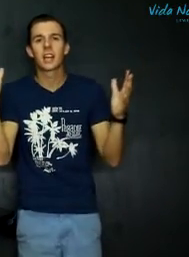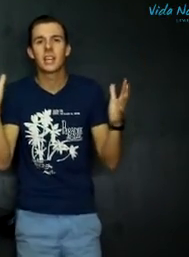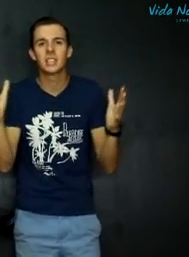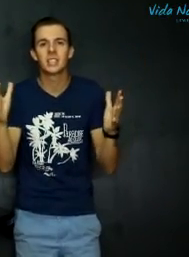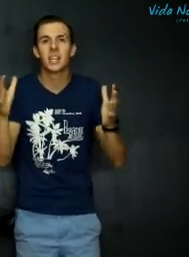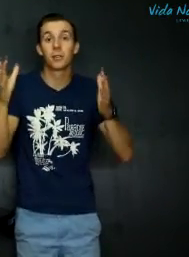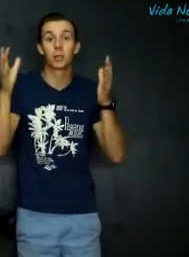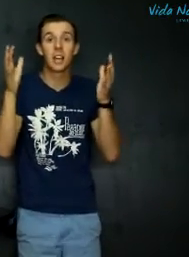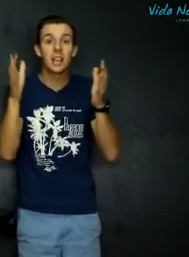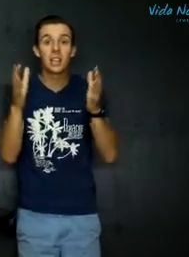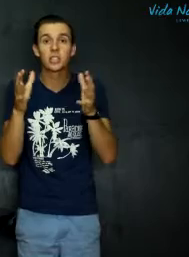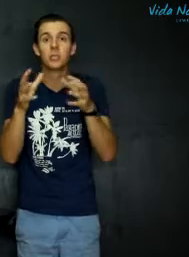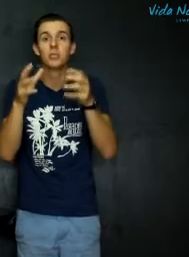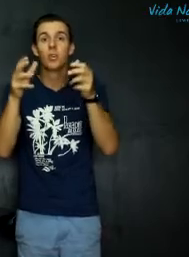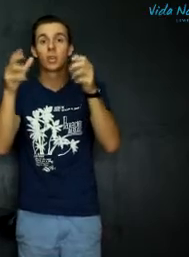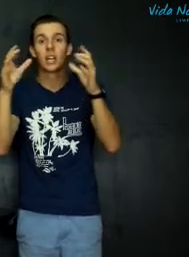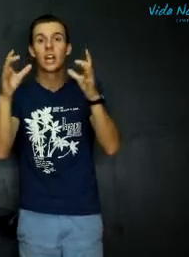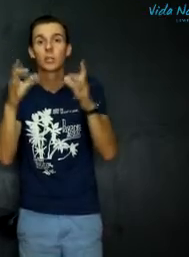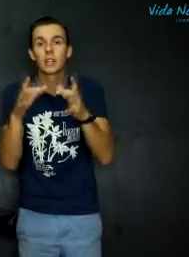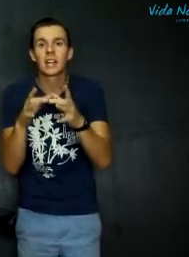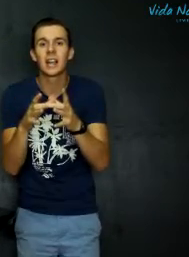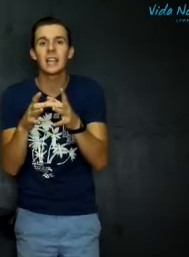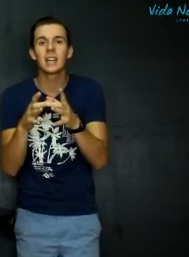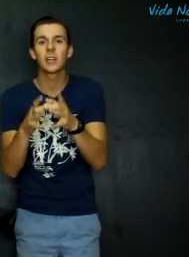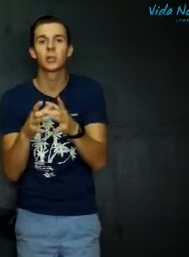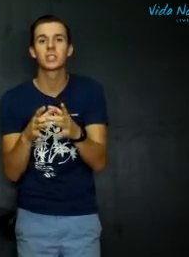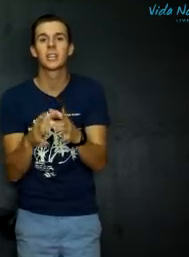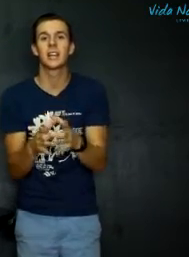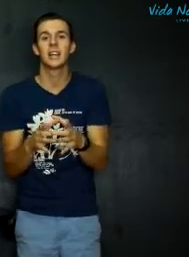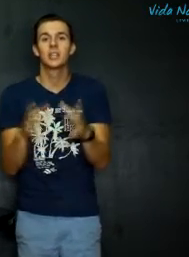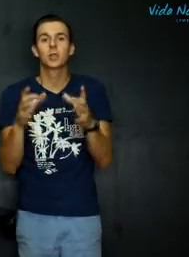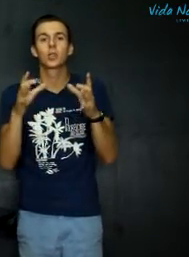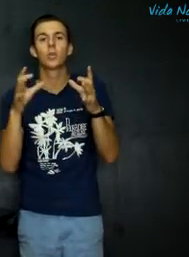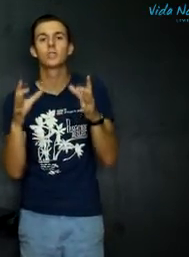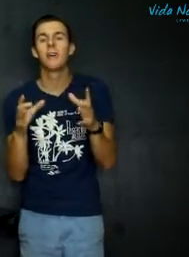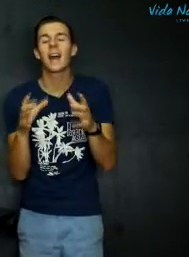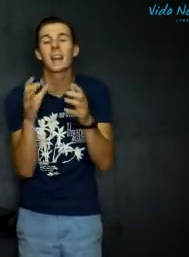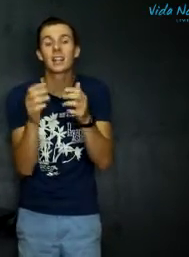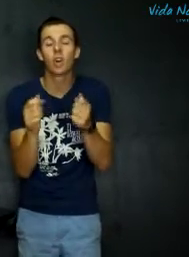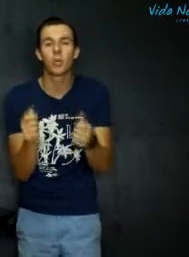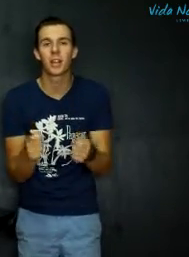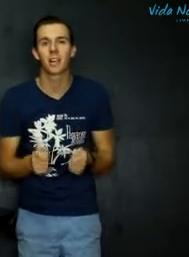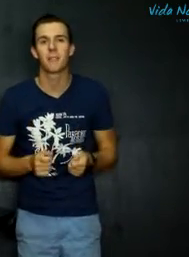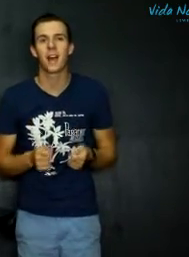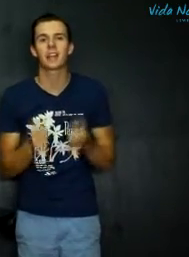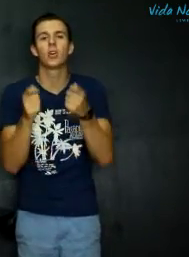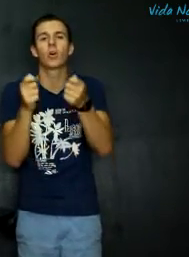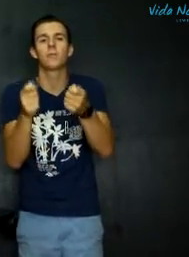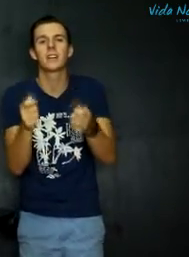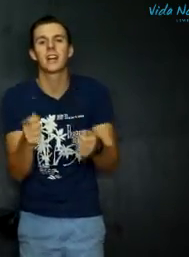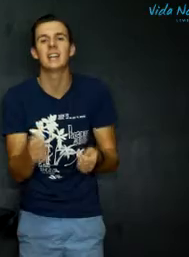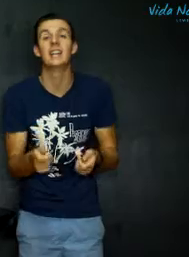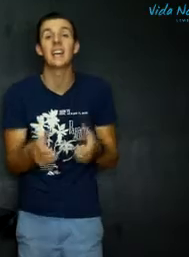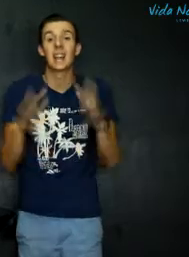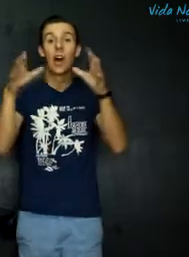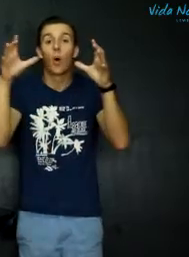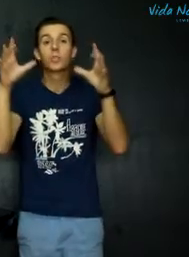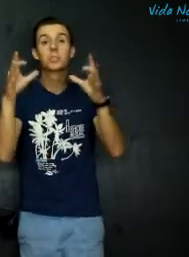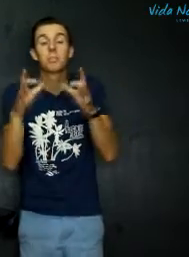gerediseer word ingezoom word tot a klein genoeg stikkie so dat ons werkelijk daarmee kan werk. daarvan kan leer. Ons